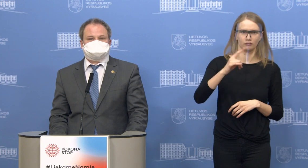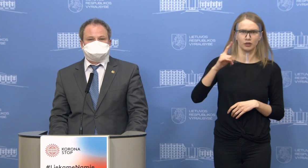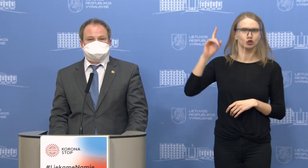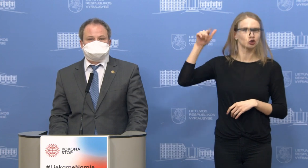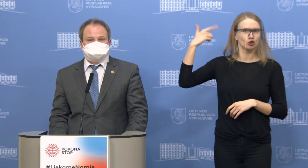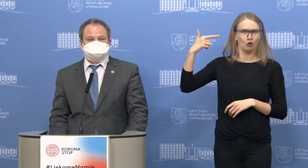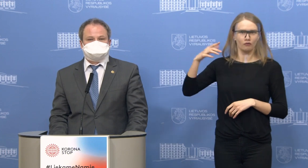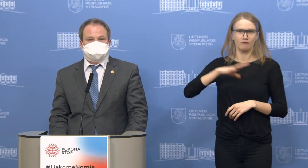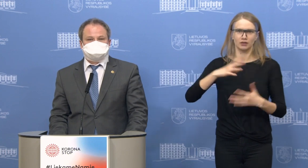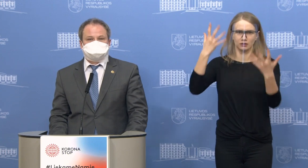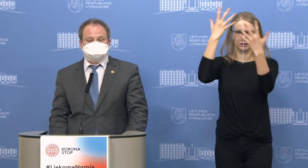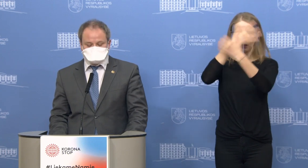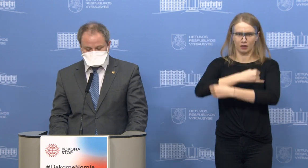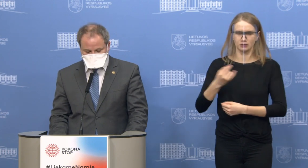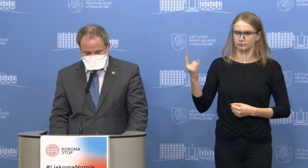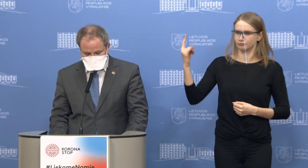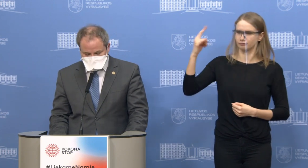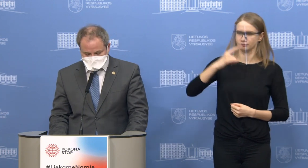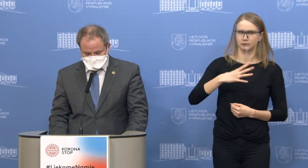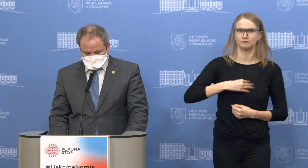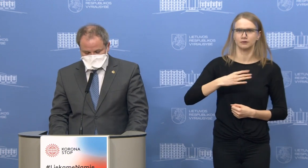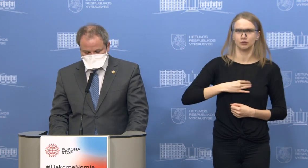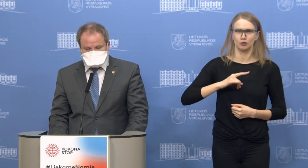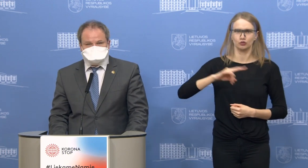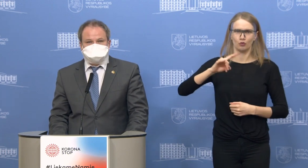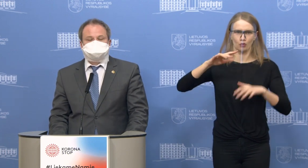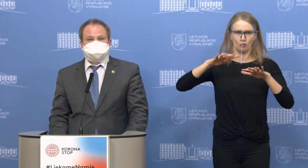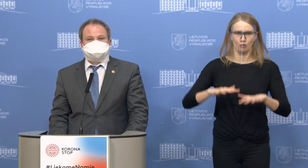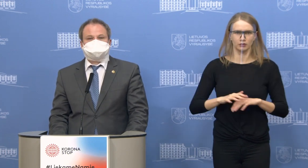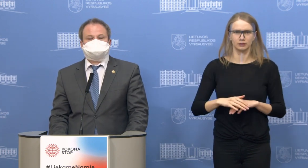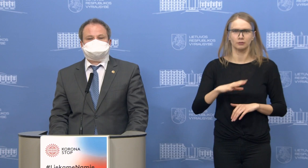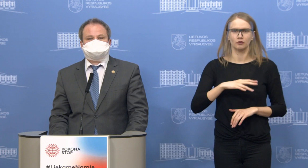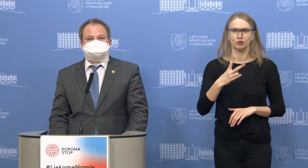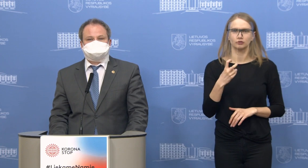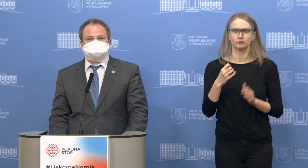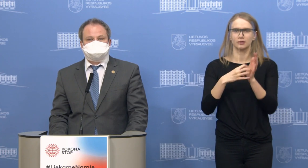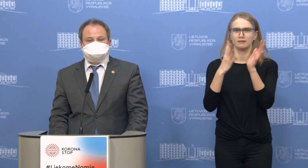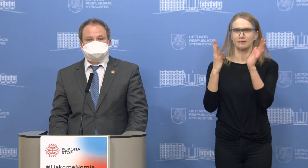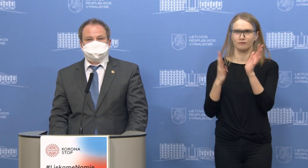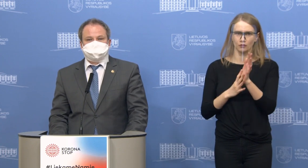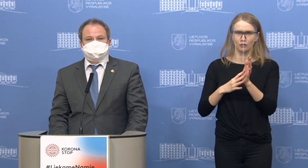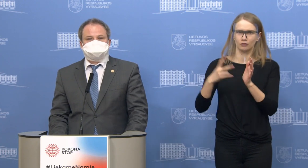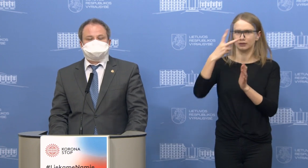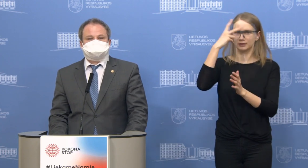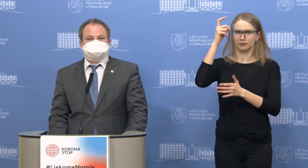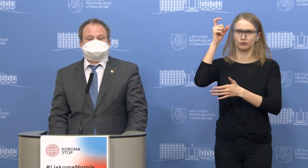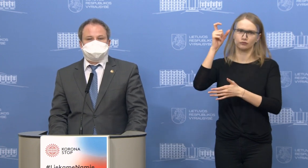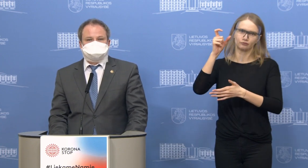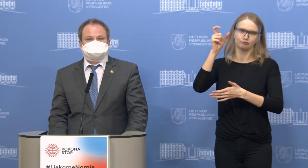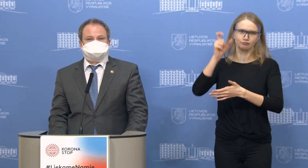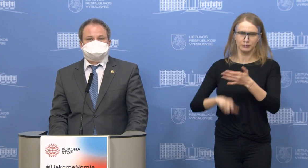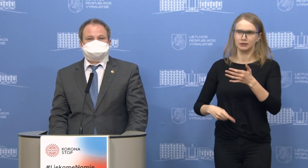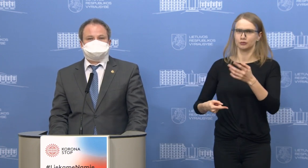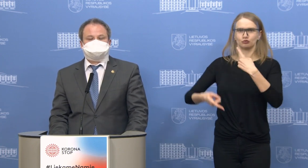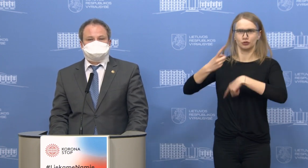Londono, kuris vakar naktį nusileido Vilniaus oro uoste. Tai 219 jų grįžo. Noriu atkreipti